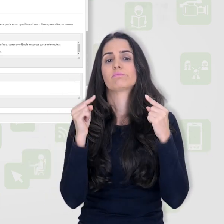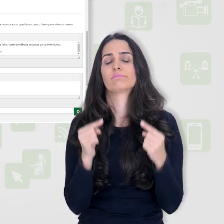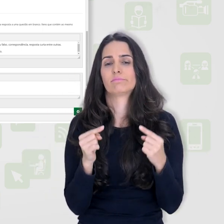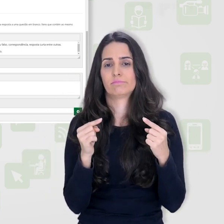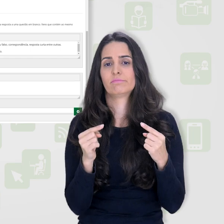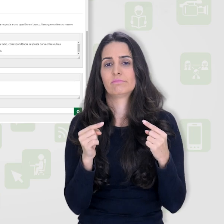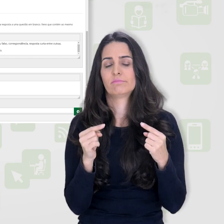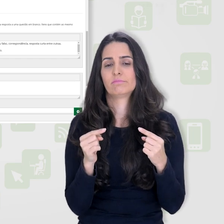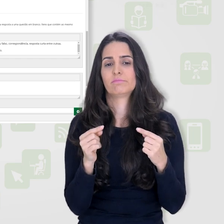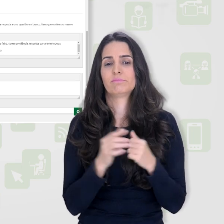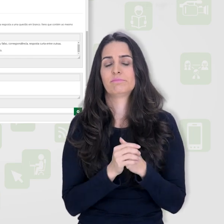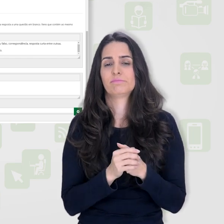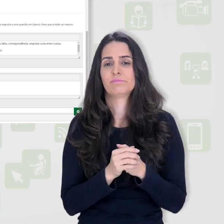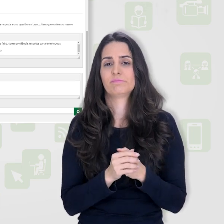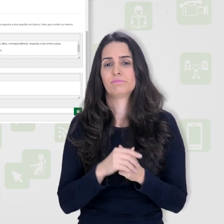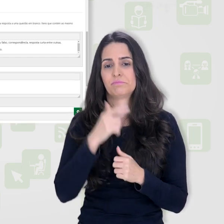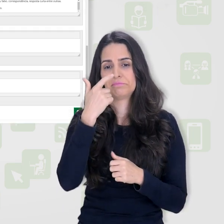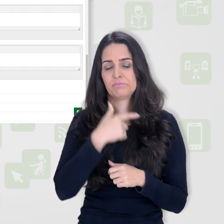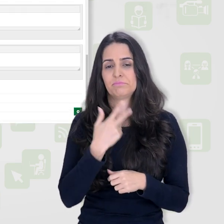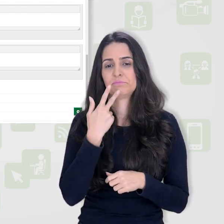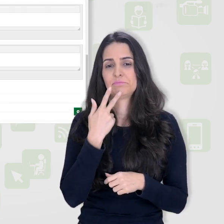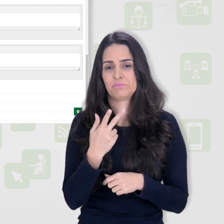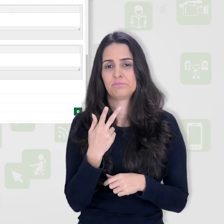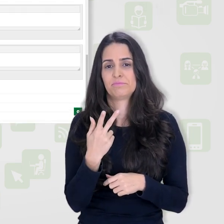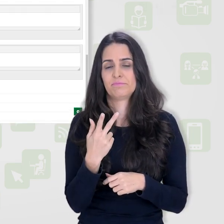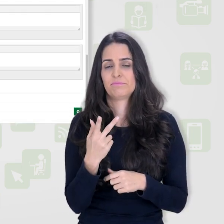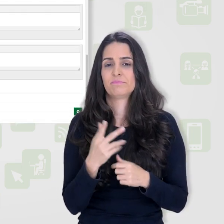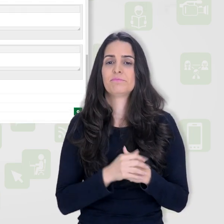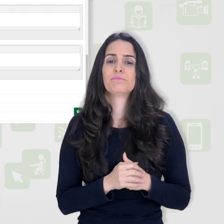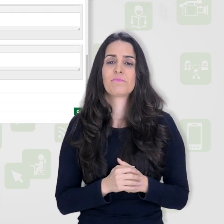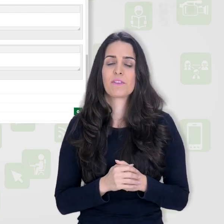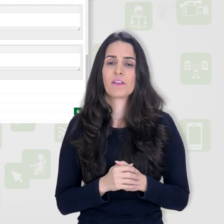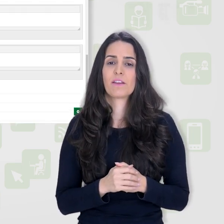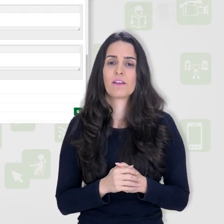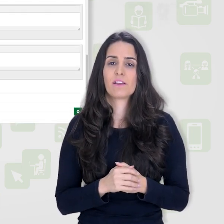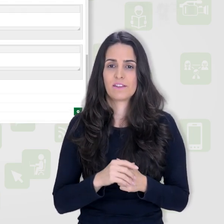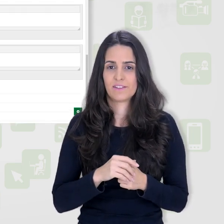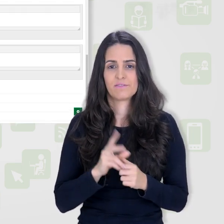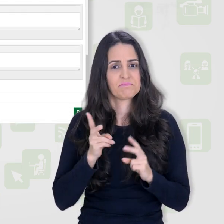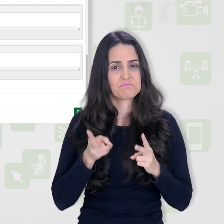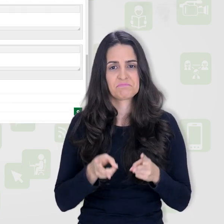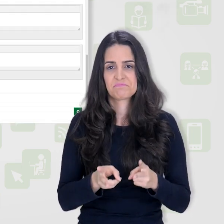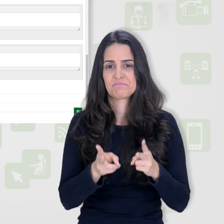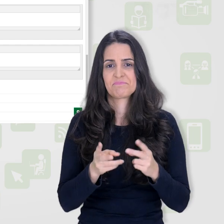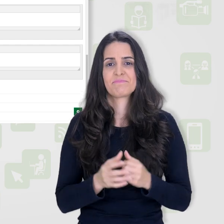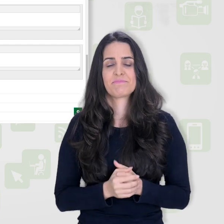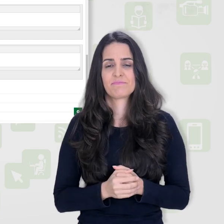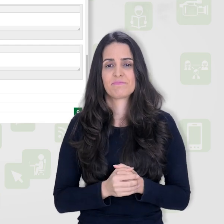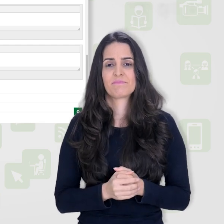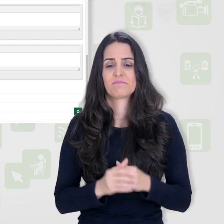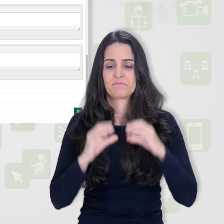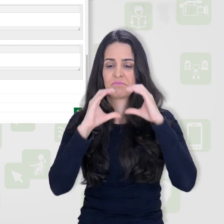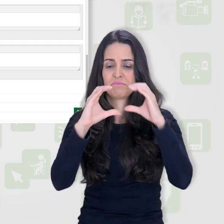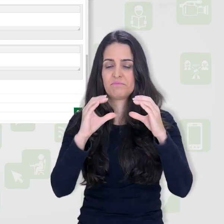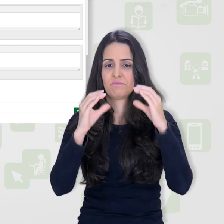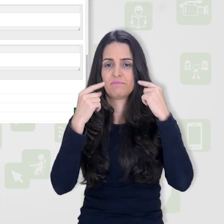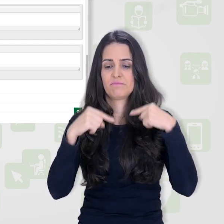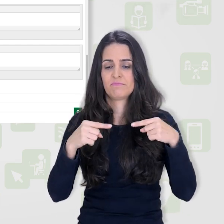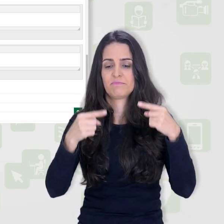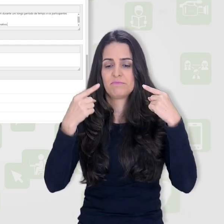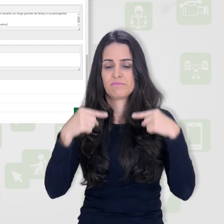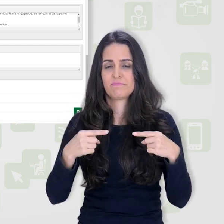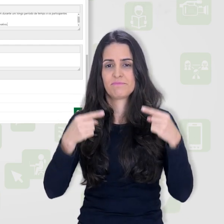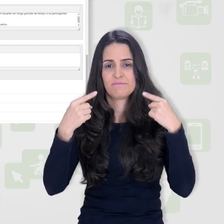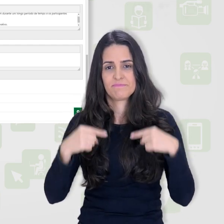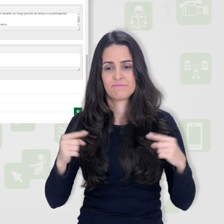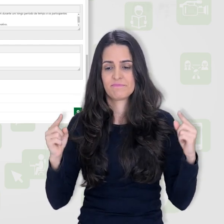aqui, então, a essa afirmação que eu estou fazendo acima. E assim sucessivamente para cada uma das